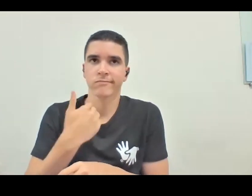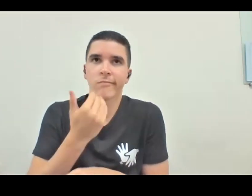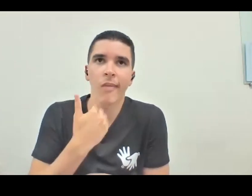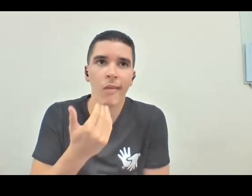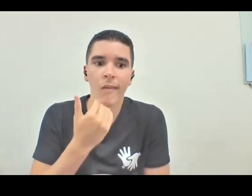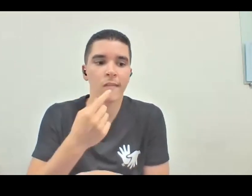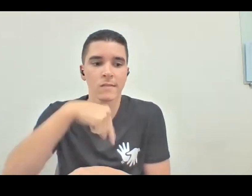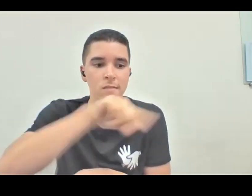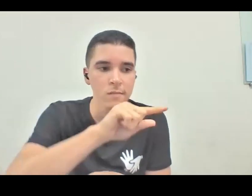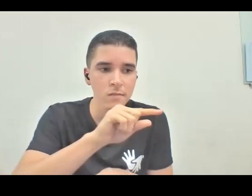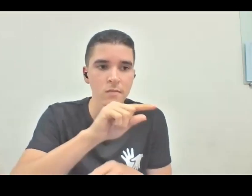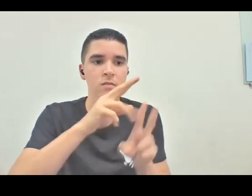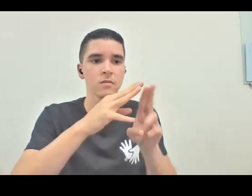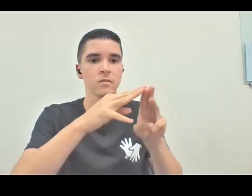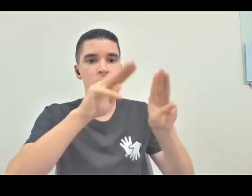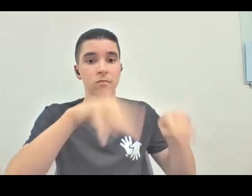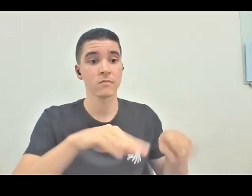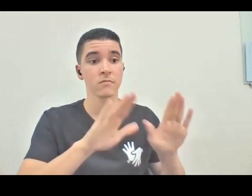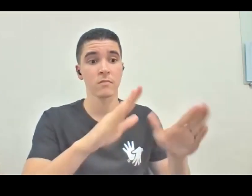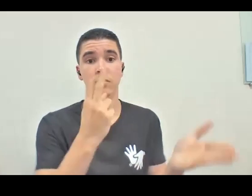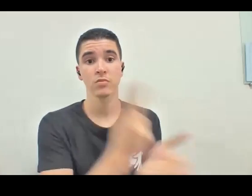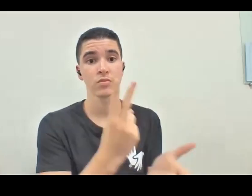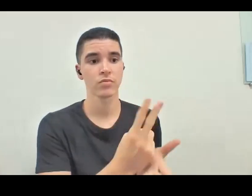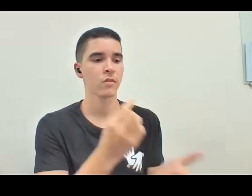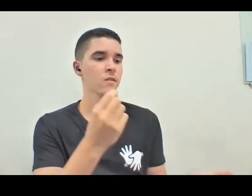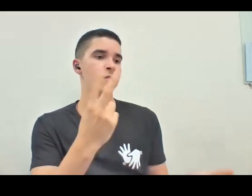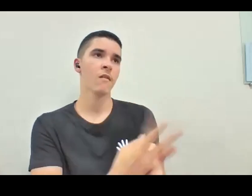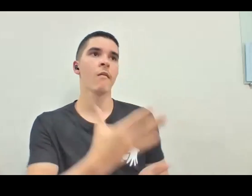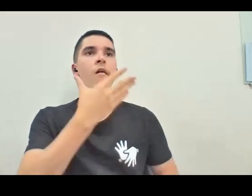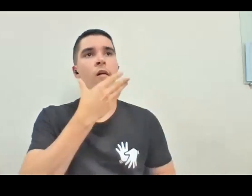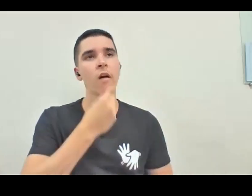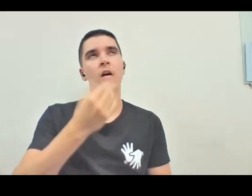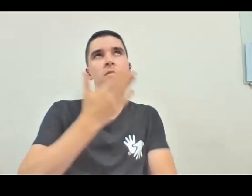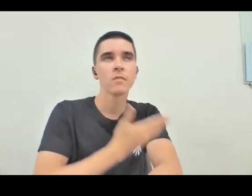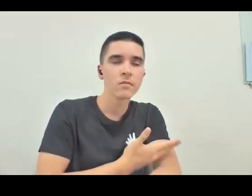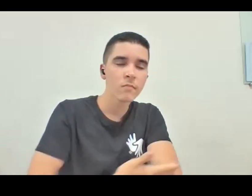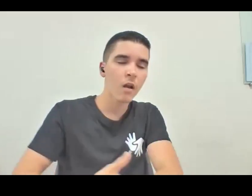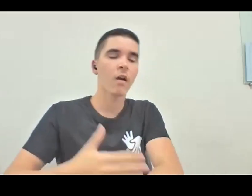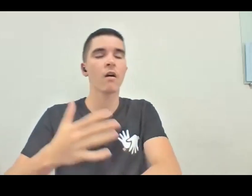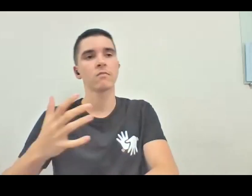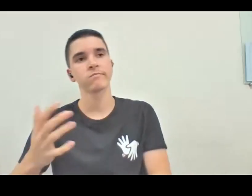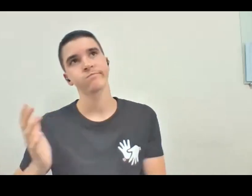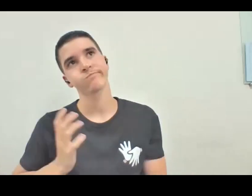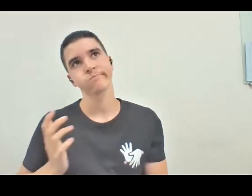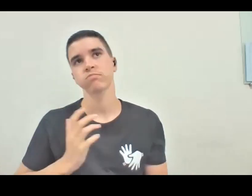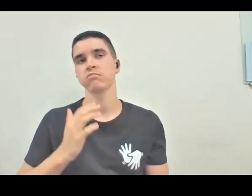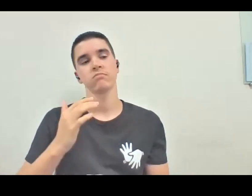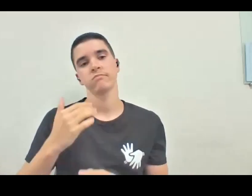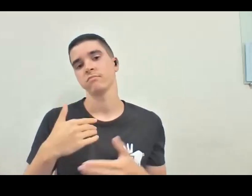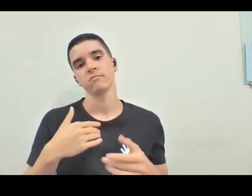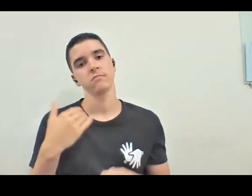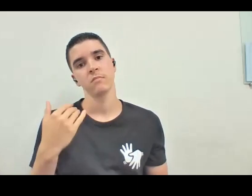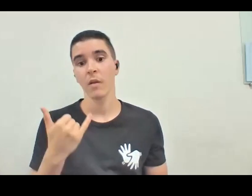indígenas, e continuar com os mesmos referenciais de homens brancos que vêm de uma classe social agostar. Então, eu acho que isso é